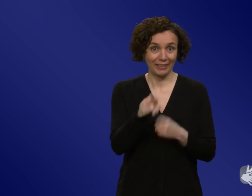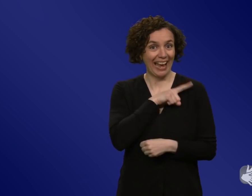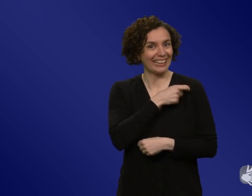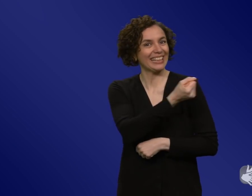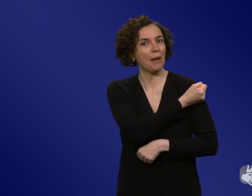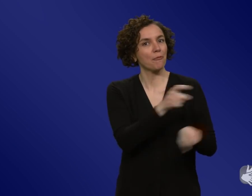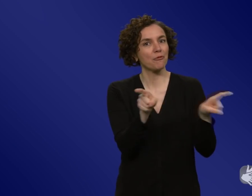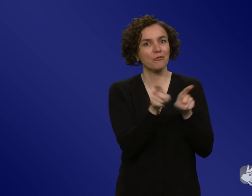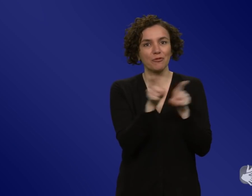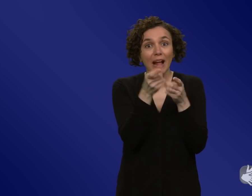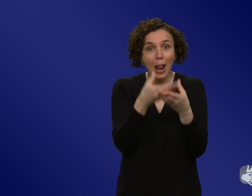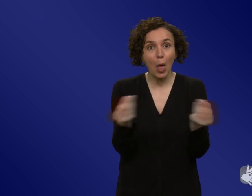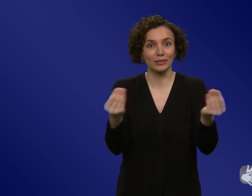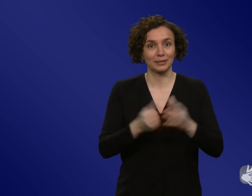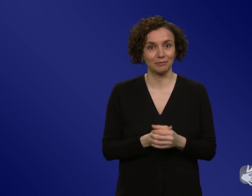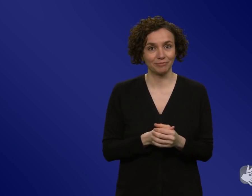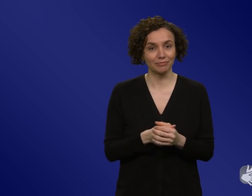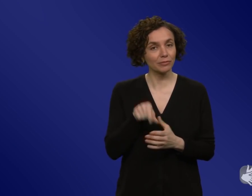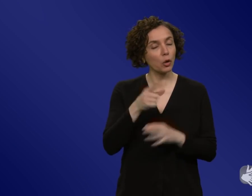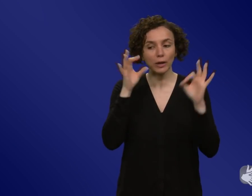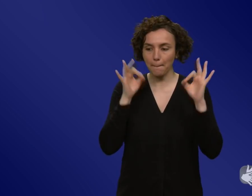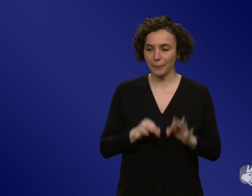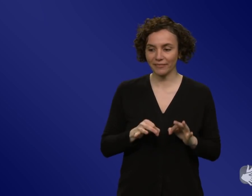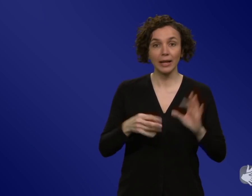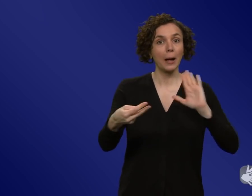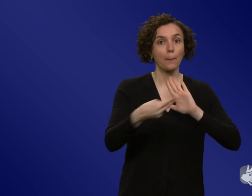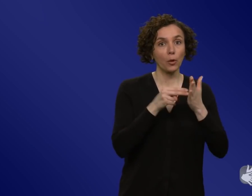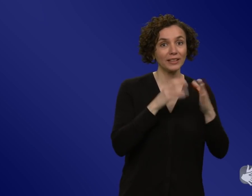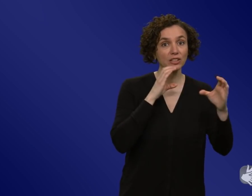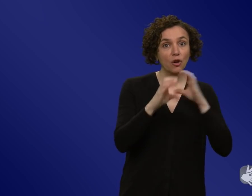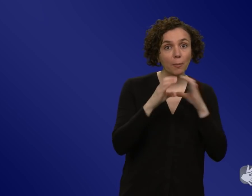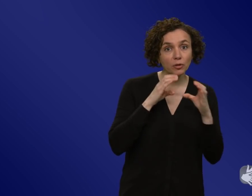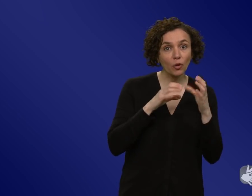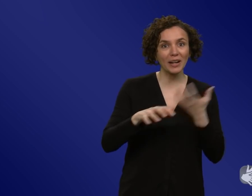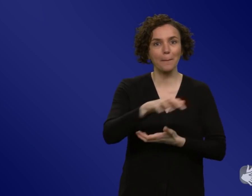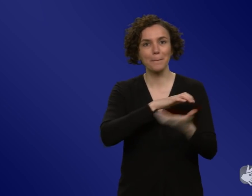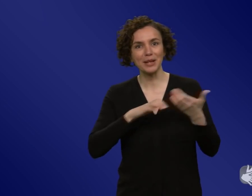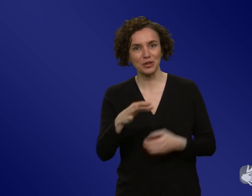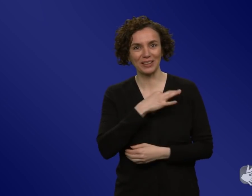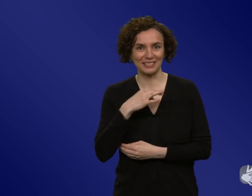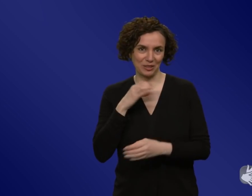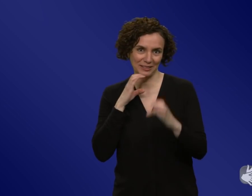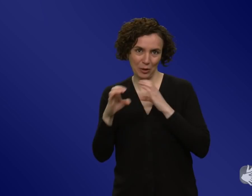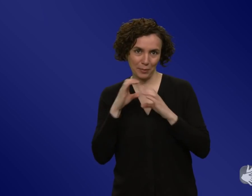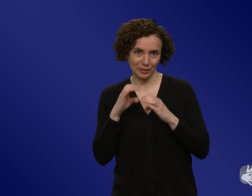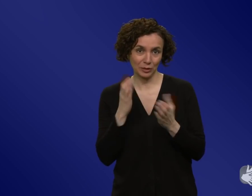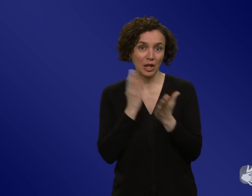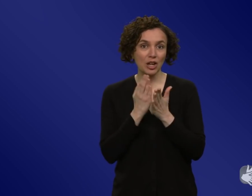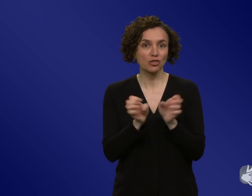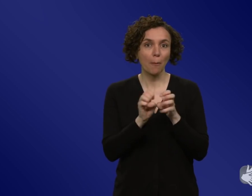dass plötzlich sich politische Kommunikation gemischt hat mit Gesundheitskommunikation. Das war ja auch vorher in der Pandemie schon, da ging es eben um andere Themen,